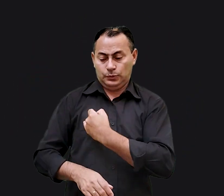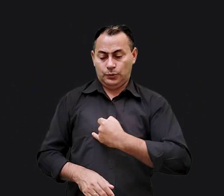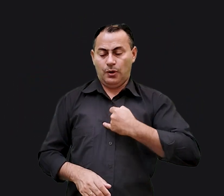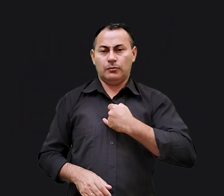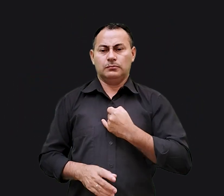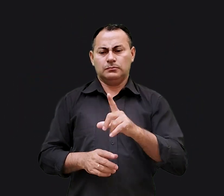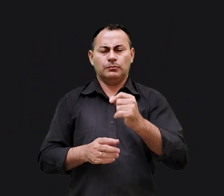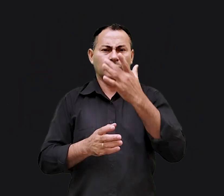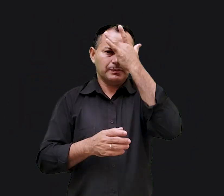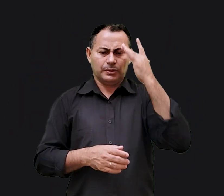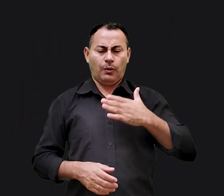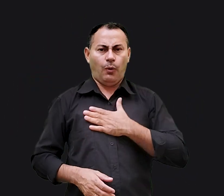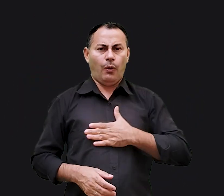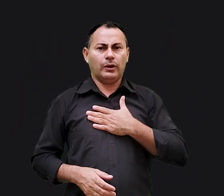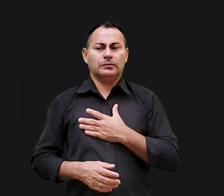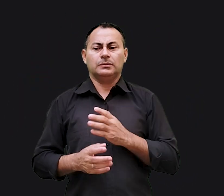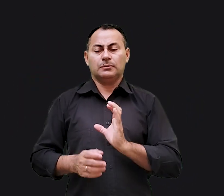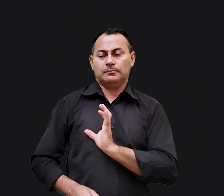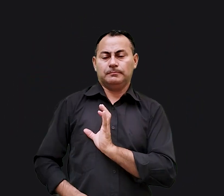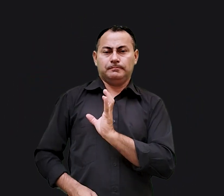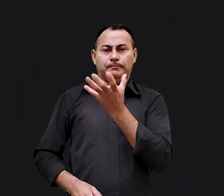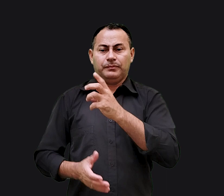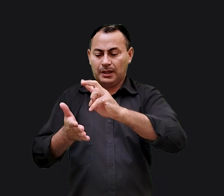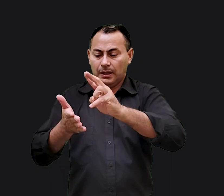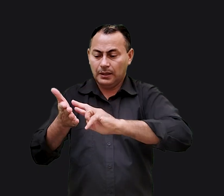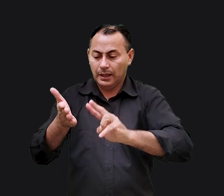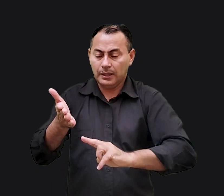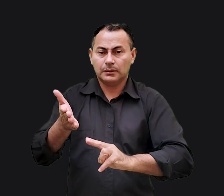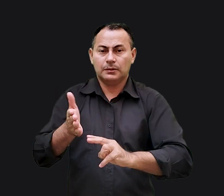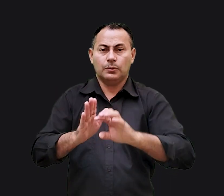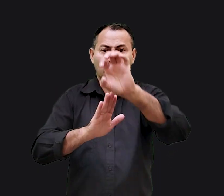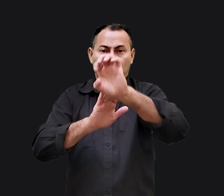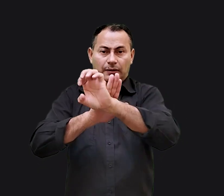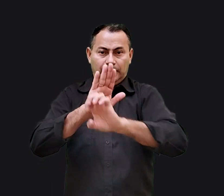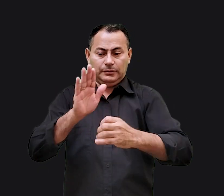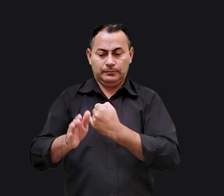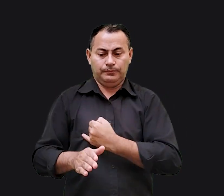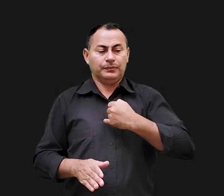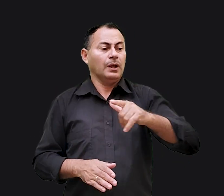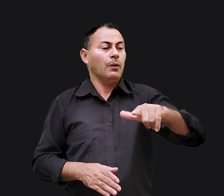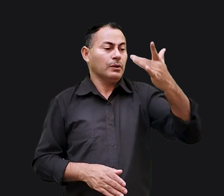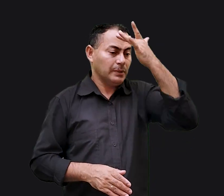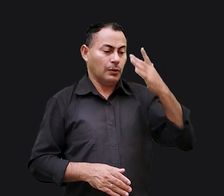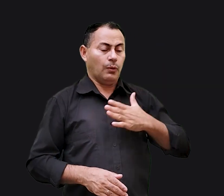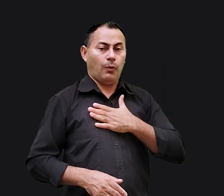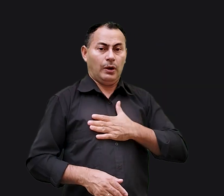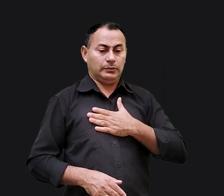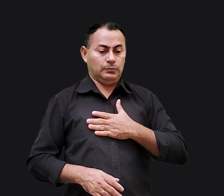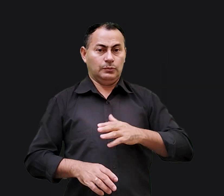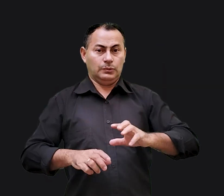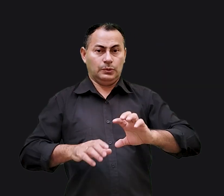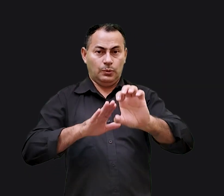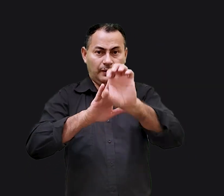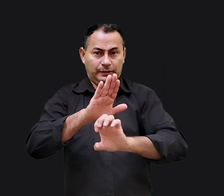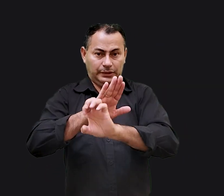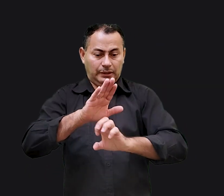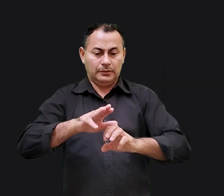Evangelho de João é preferido de muitos porque muitos se converteram lendo-o. Outros preferem o Evangelho de Marcos porque é